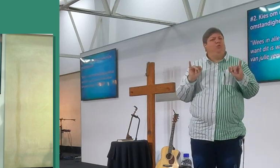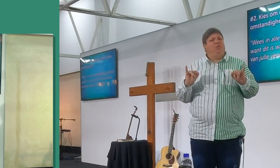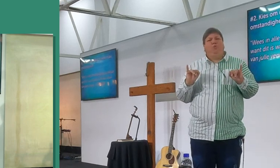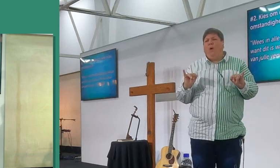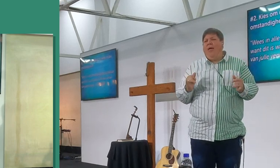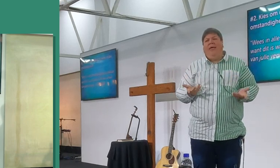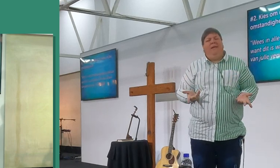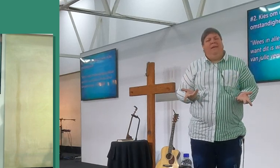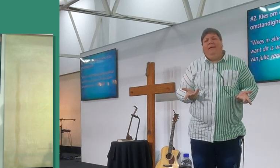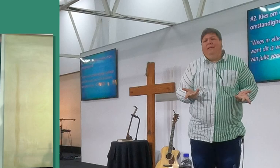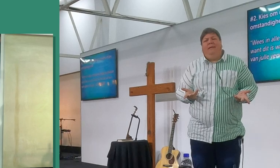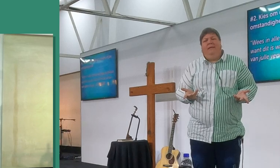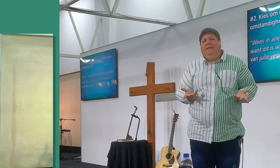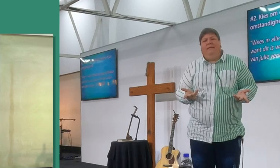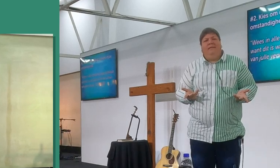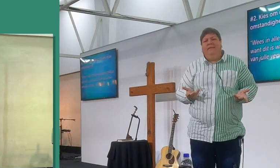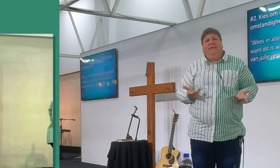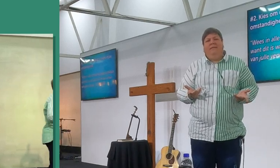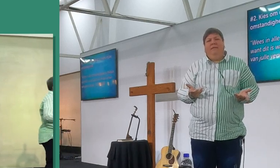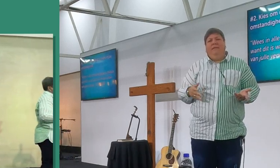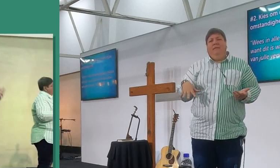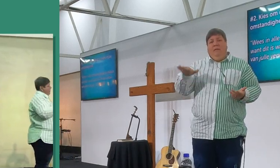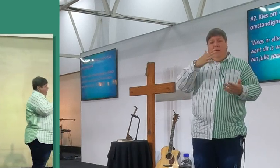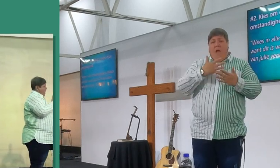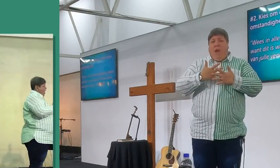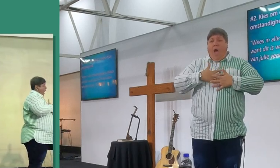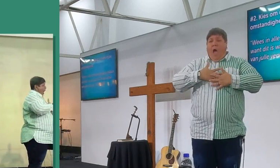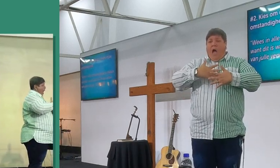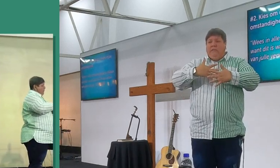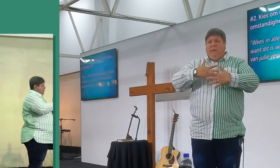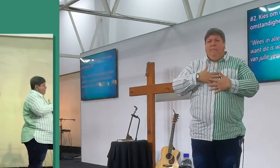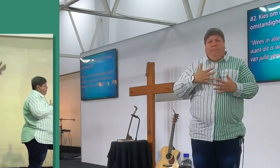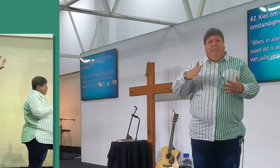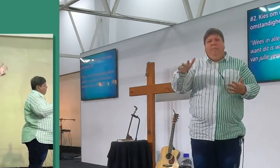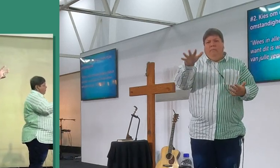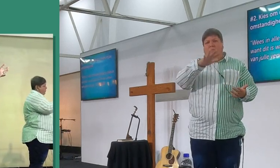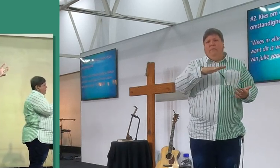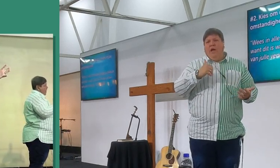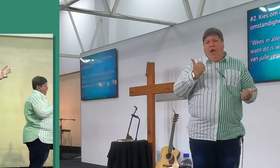maar op dit sê, so, allemaal van jylle wat hier sê, wat asem kan haal, kom, ons haal net weer asem,